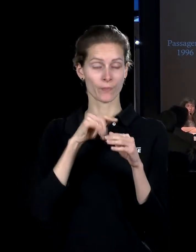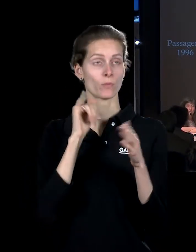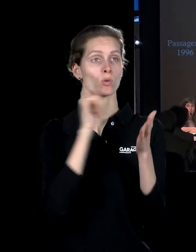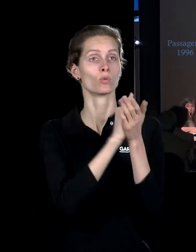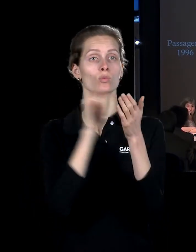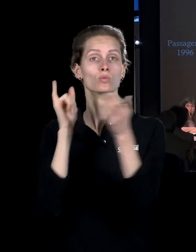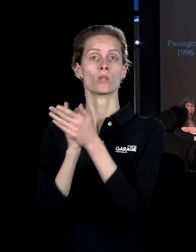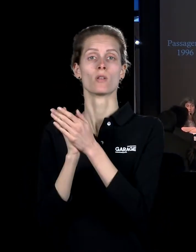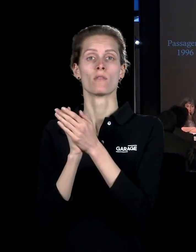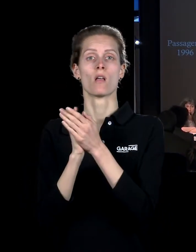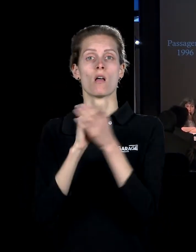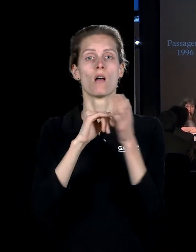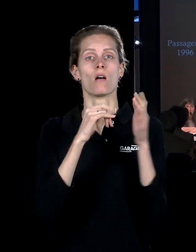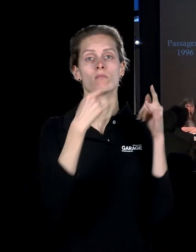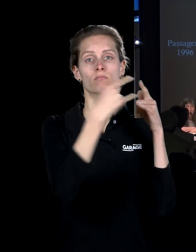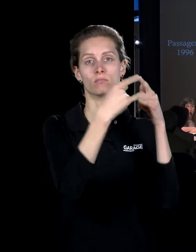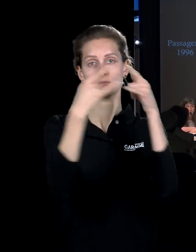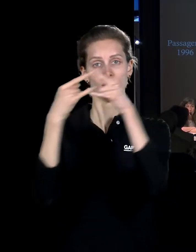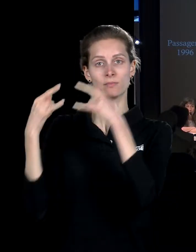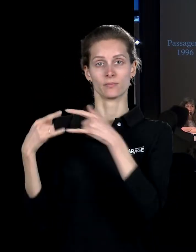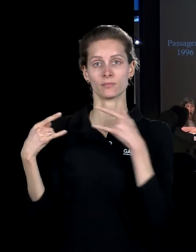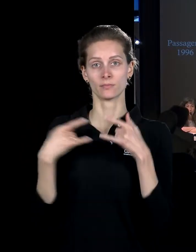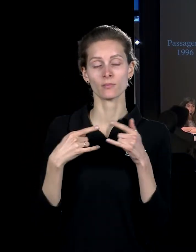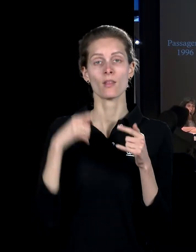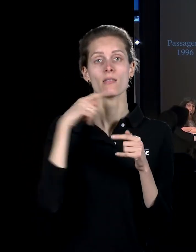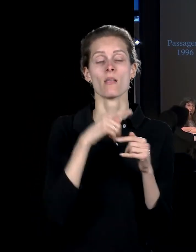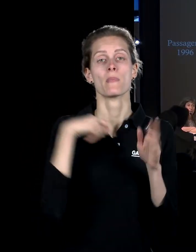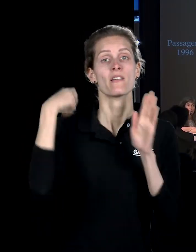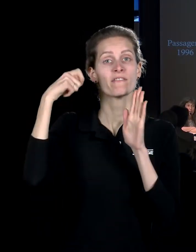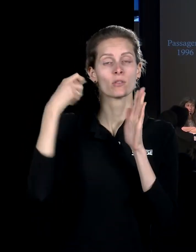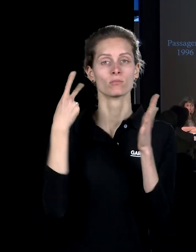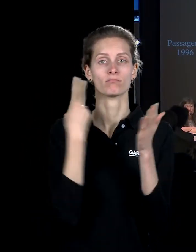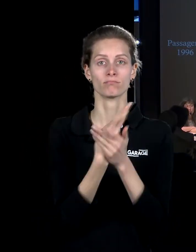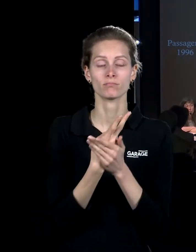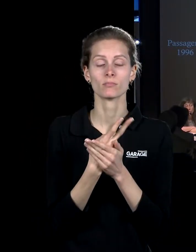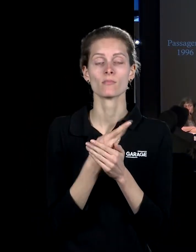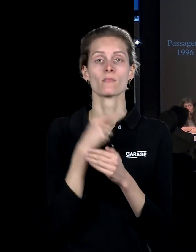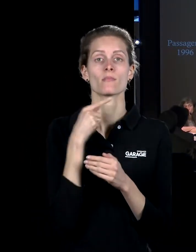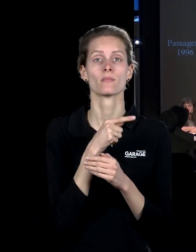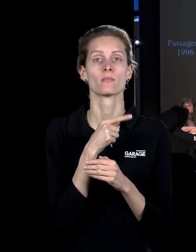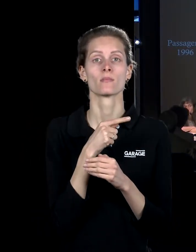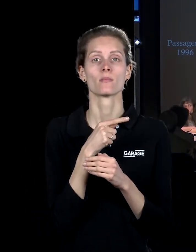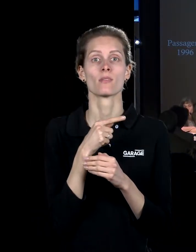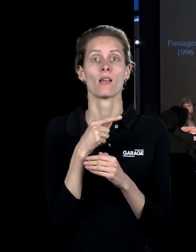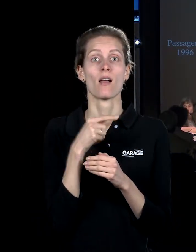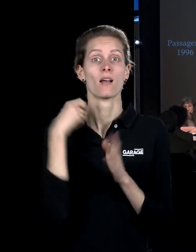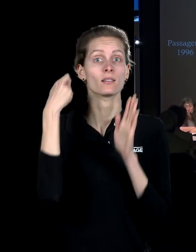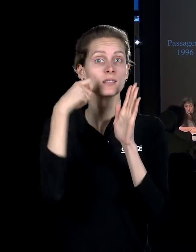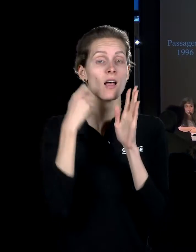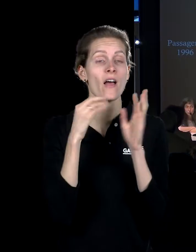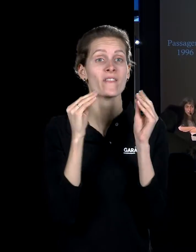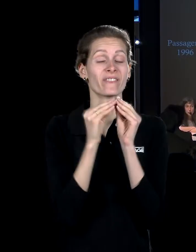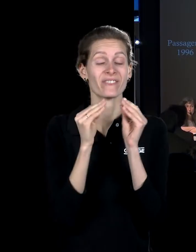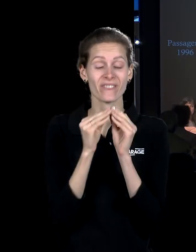На мониторах показывается специально снятое для этого проекта, собственно говоря, видео, снятое на том же маршруте, по которому едет автобус.